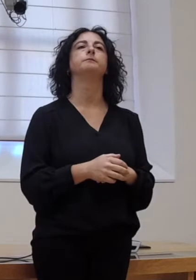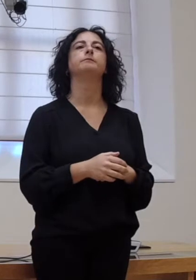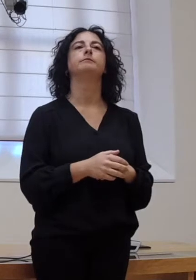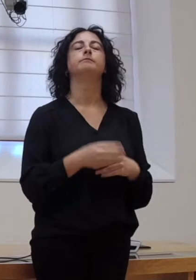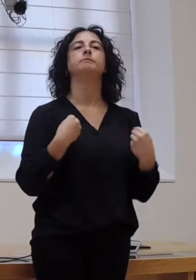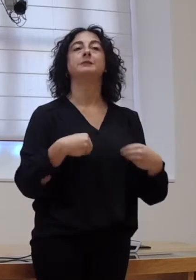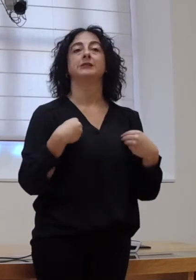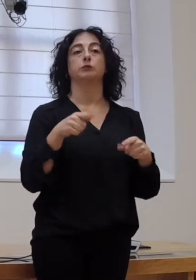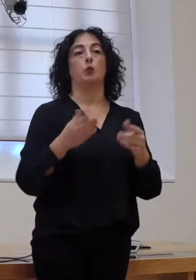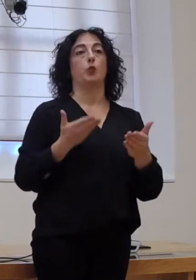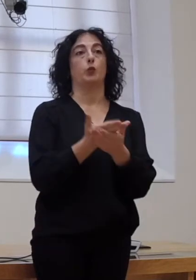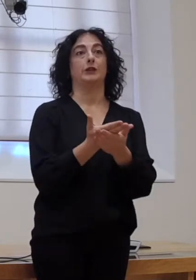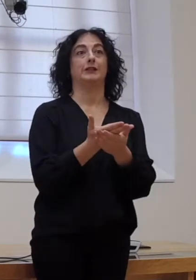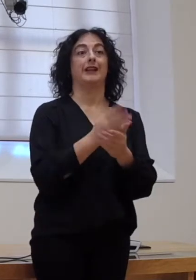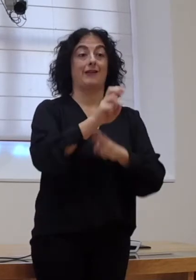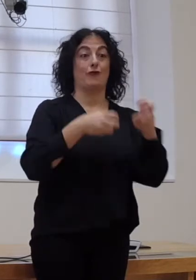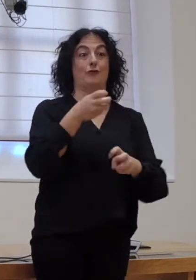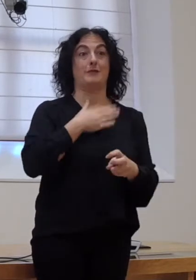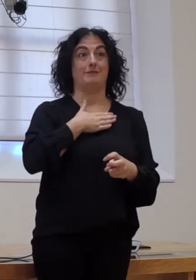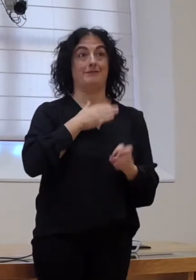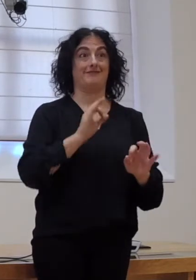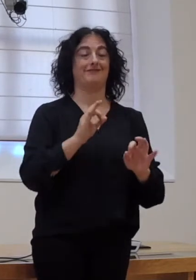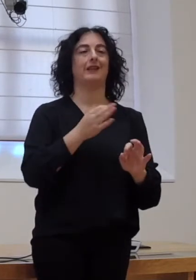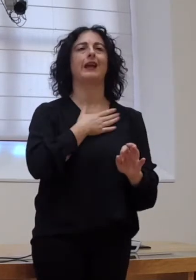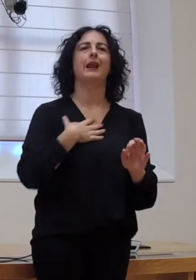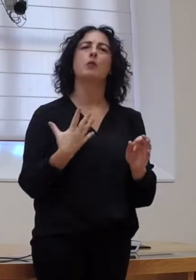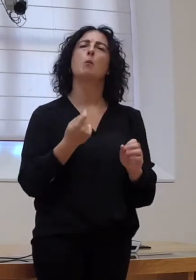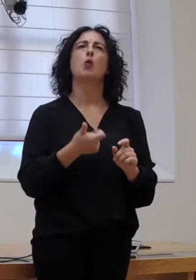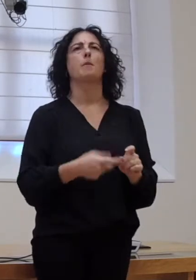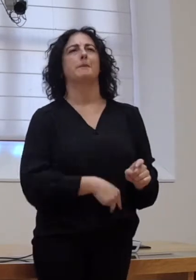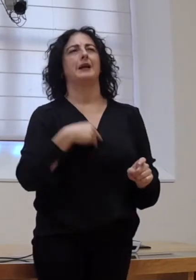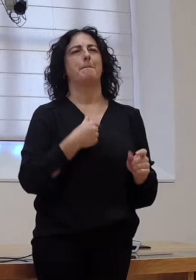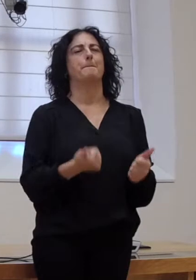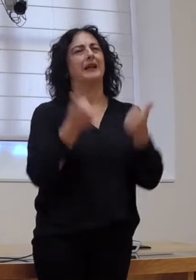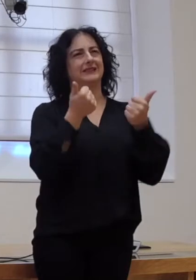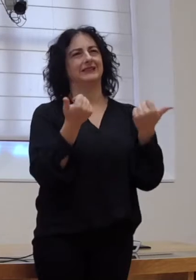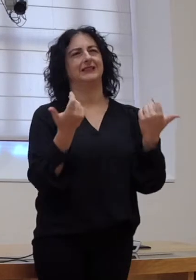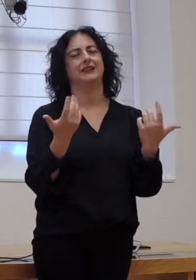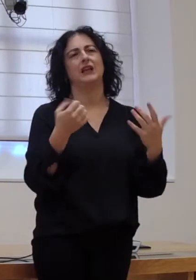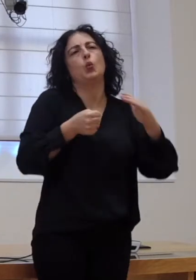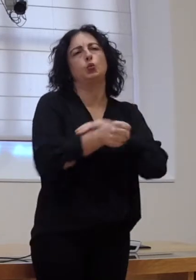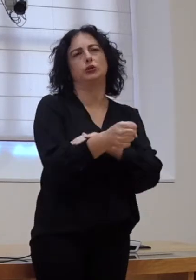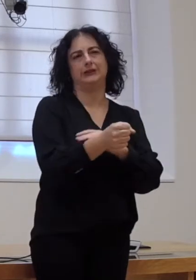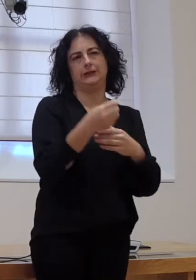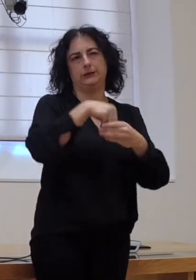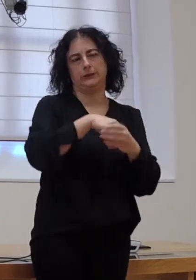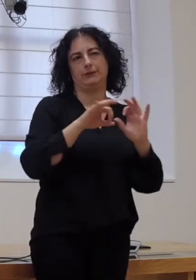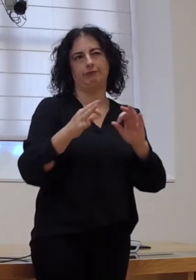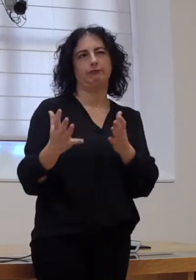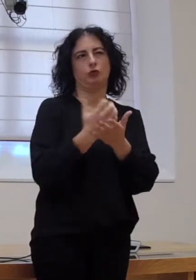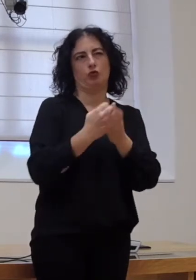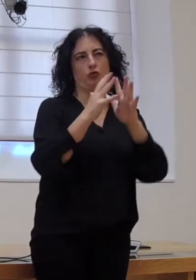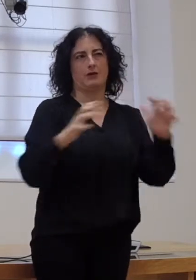con esta proposta de reforma, queríamos facer en global máis inclusiva toda a Cámara, e, por iso, pois,